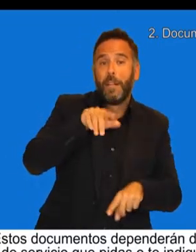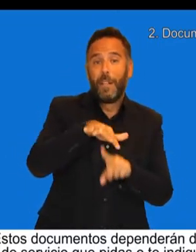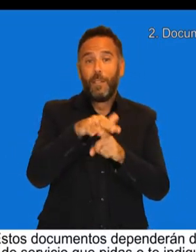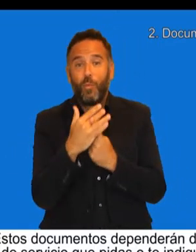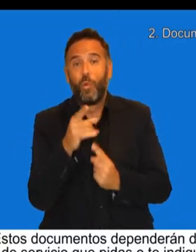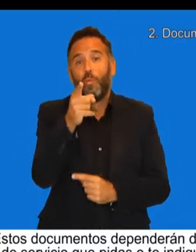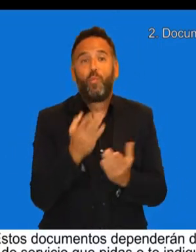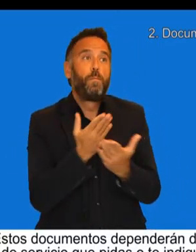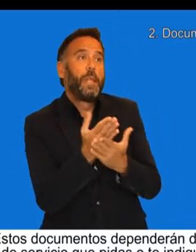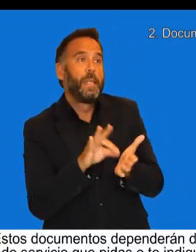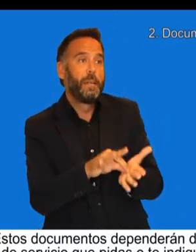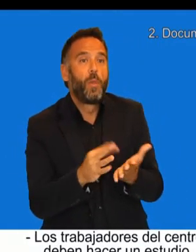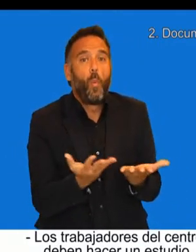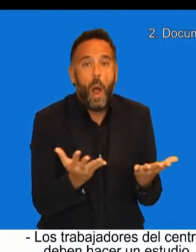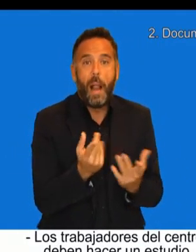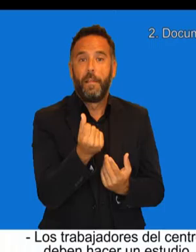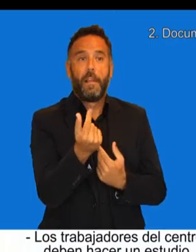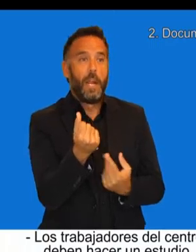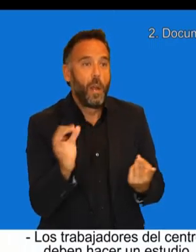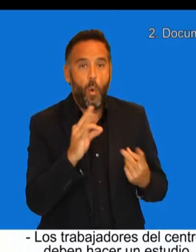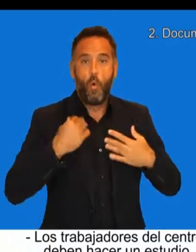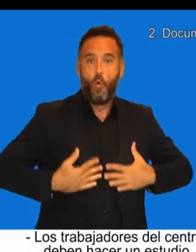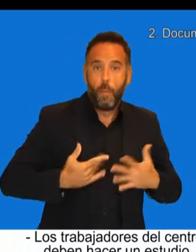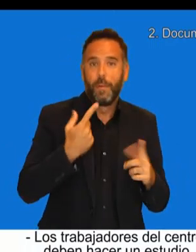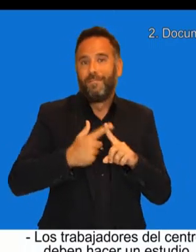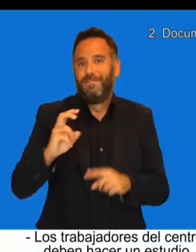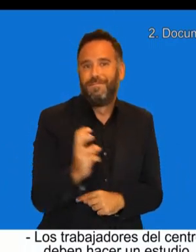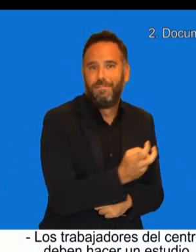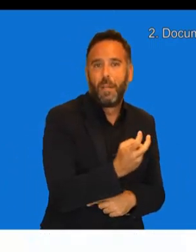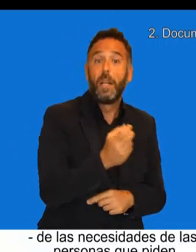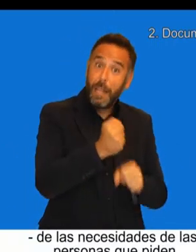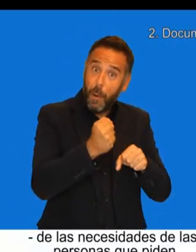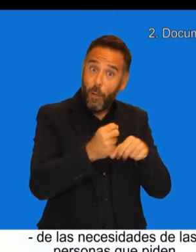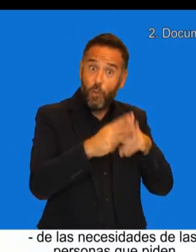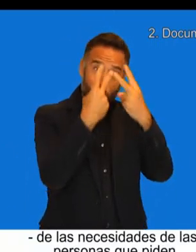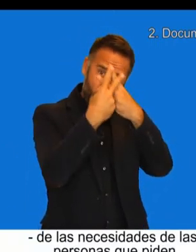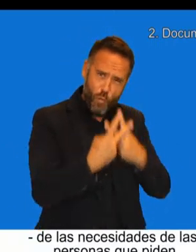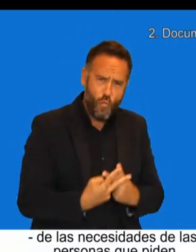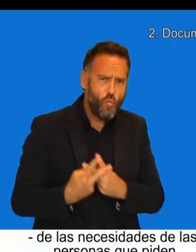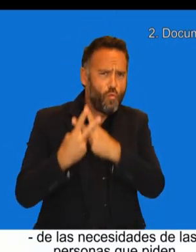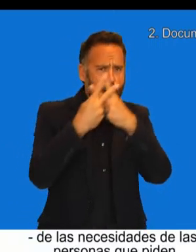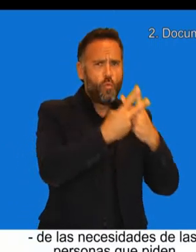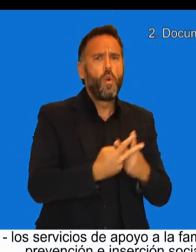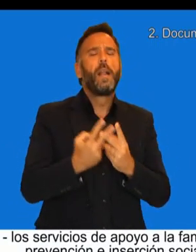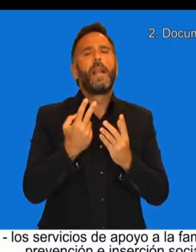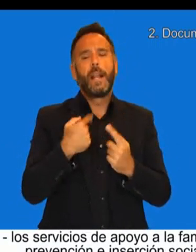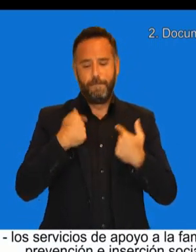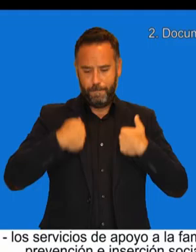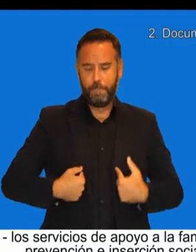pidas o te indiquen. Los trabajadores del centro deben hacer un estudio de las necesidades de las personas... ...que piden los servicios de